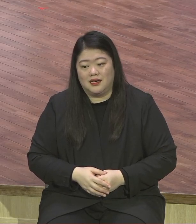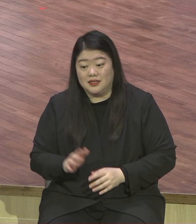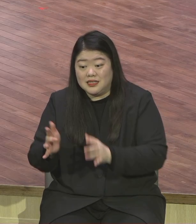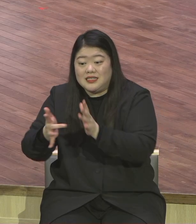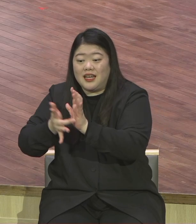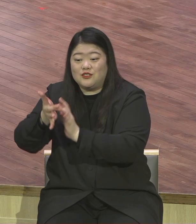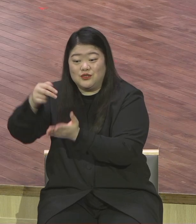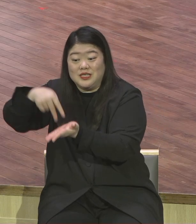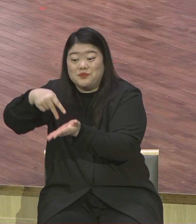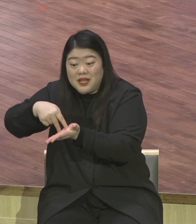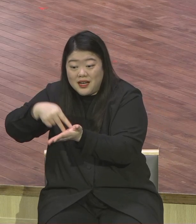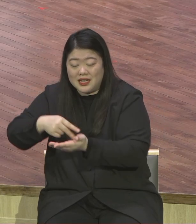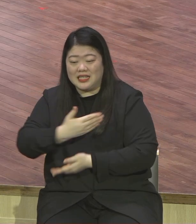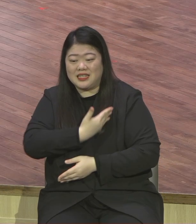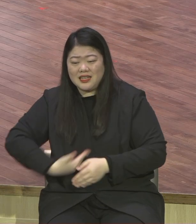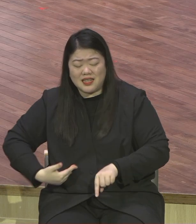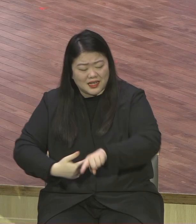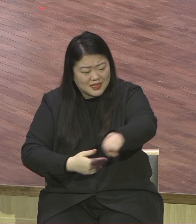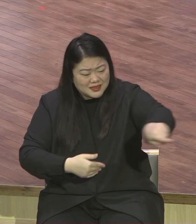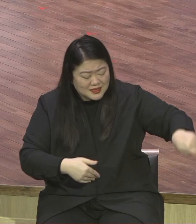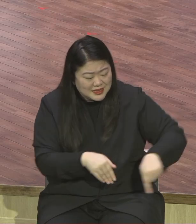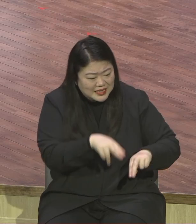자기 이름 내려고 발부동을 치고 있어